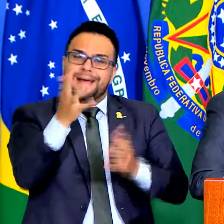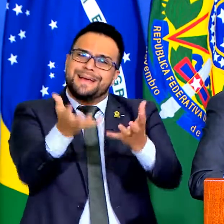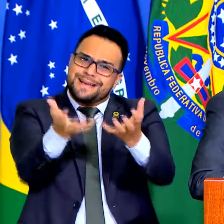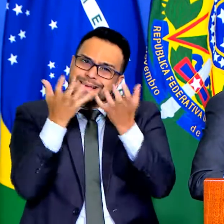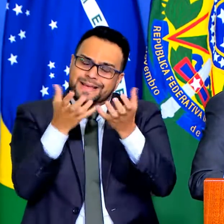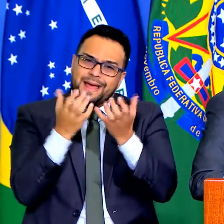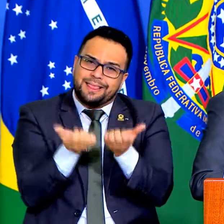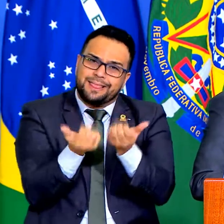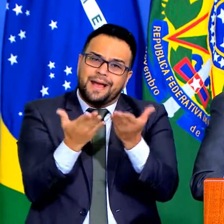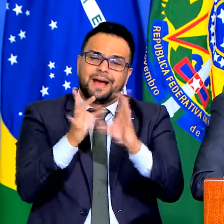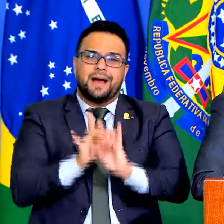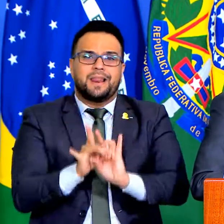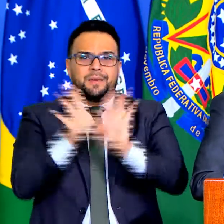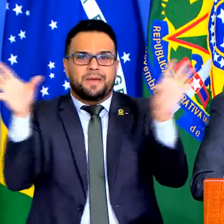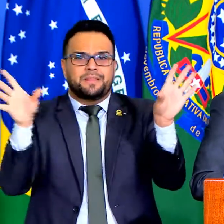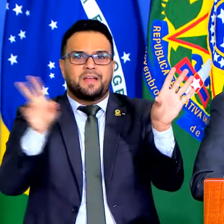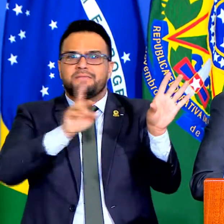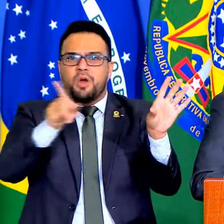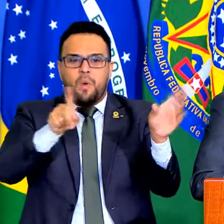não o contrário,